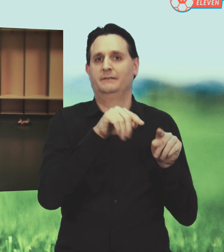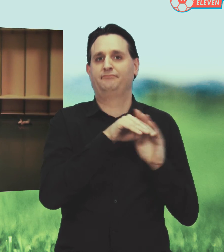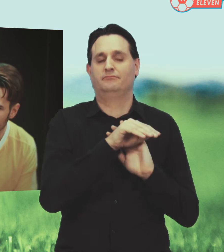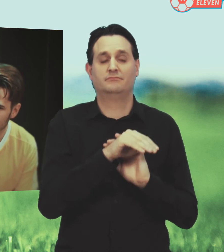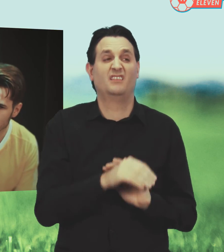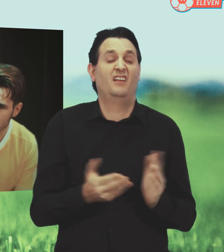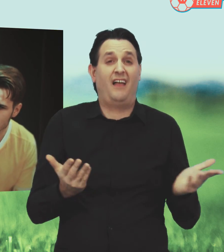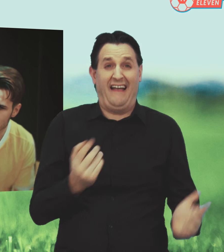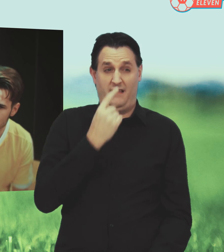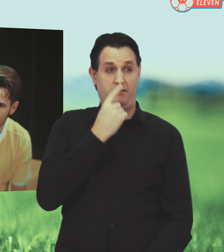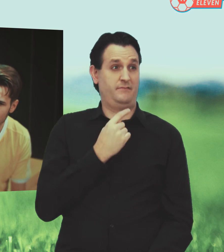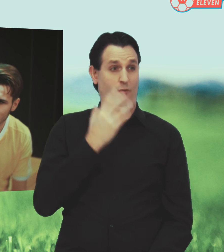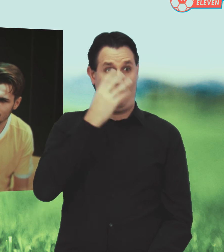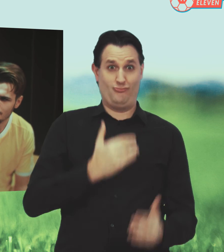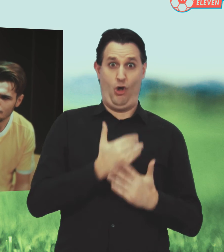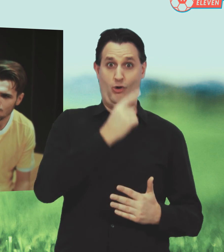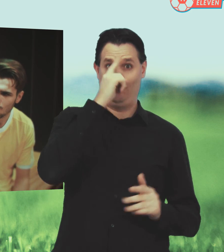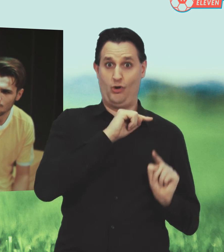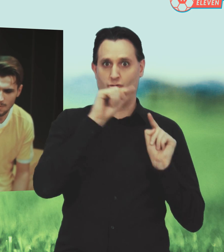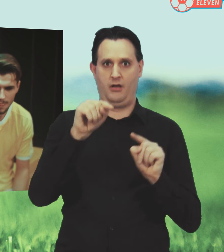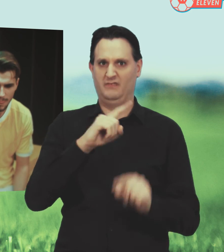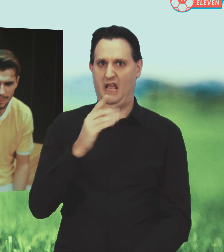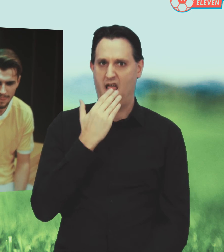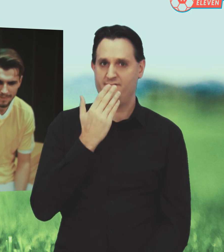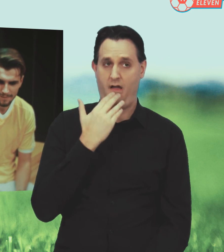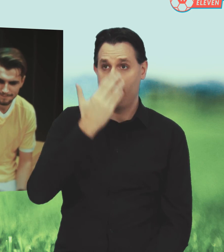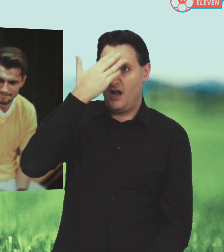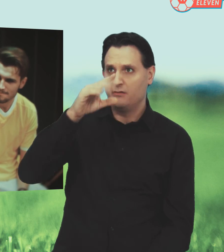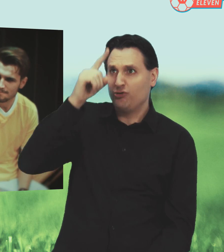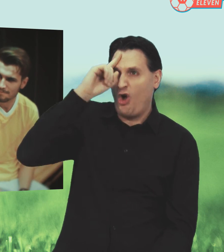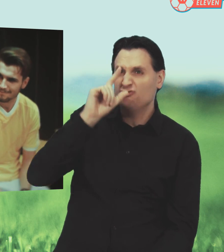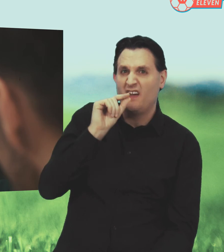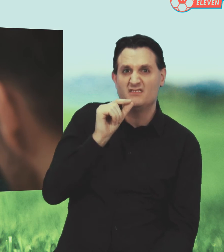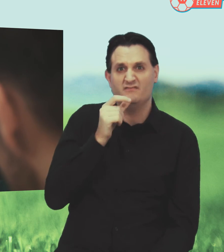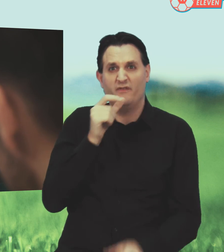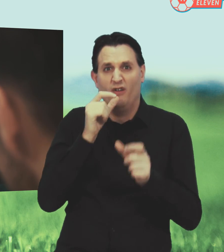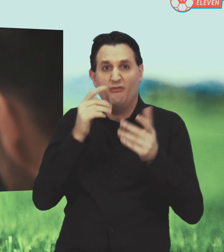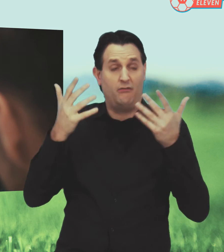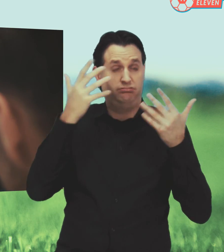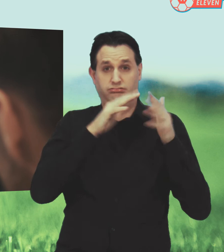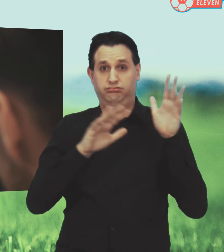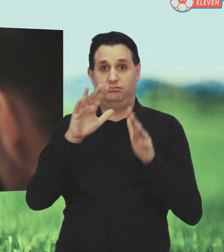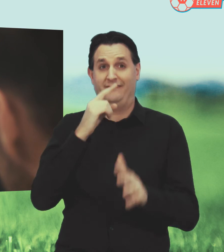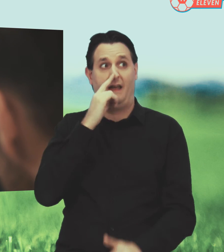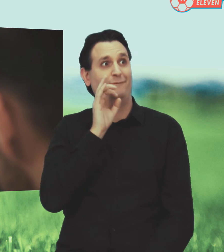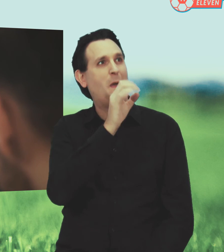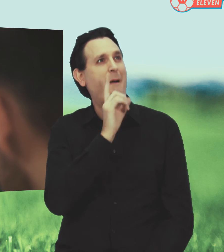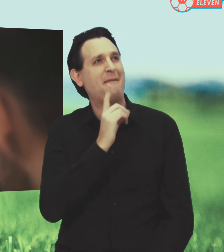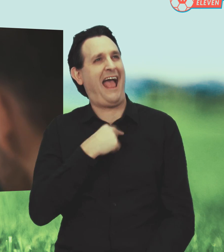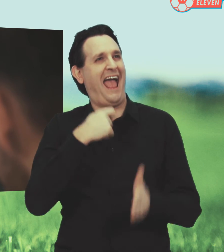du die Sprache nicht kennst. Wenn du für deine Mama was holen solltest, einkaufen oder so. Du wusstest nicht mal, was